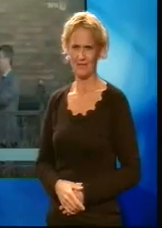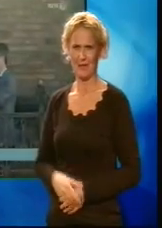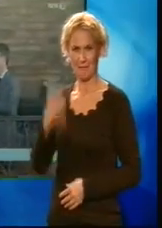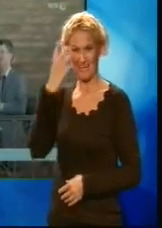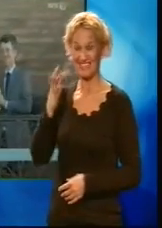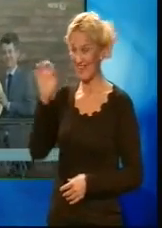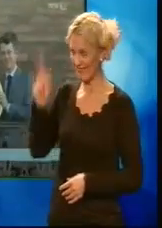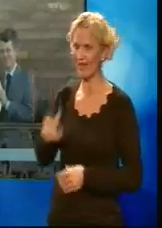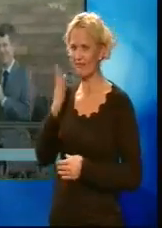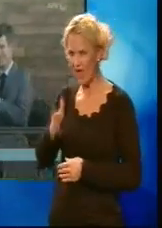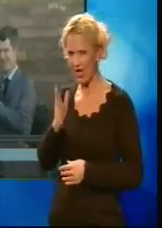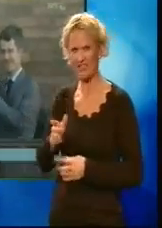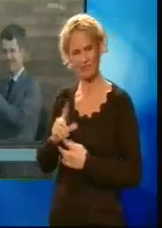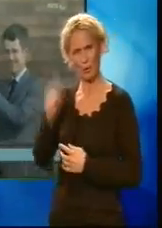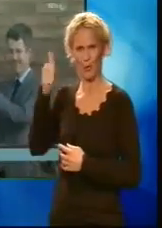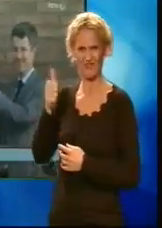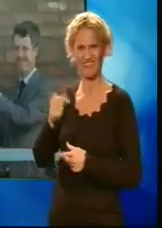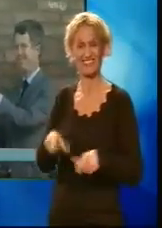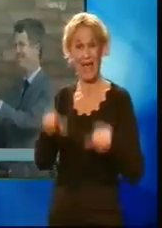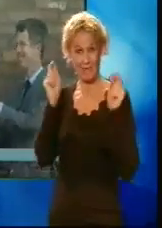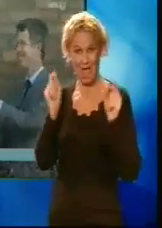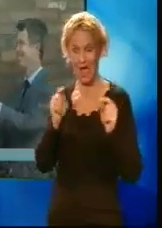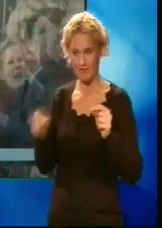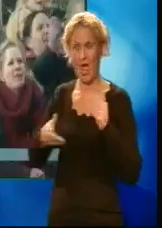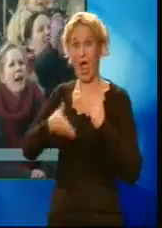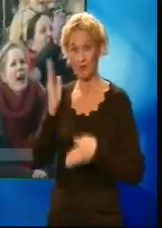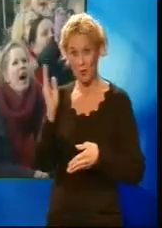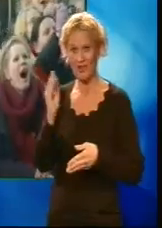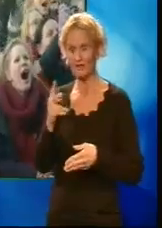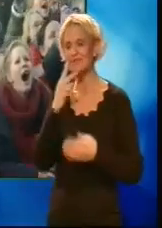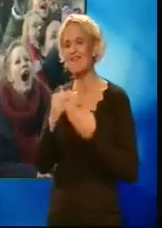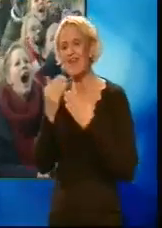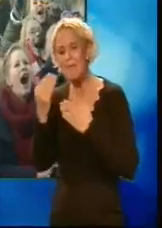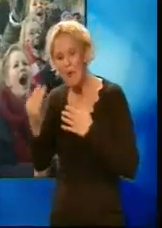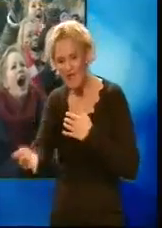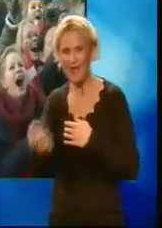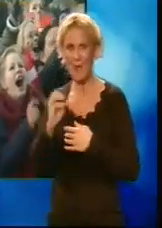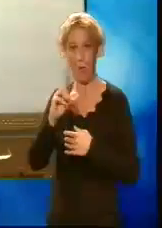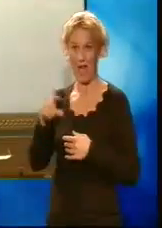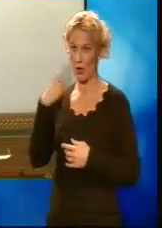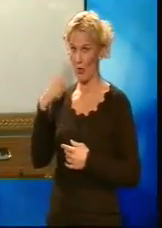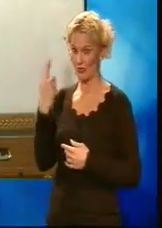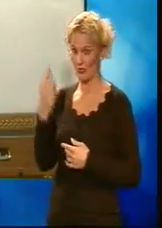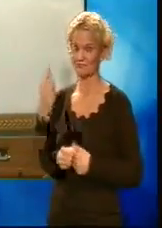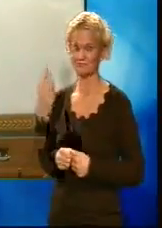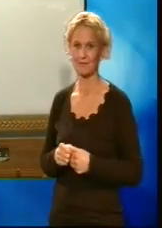Spillerne får triumfen i Serbia, og avsluttet med å se fremover mot OL i London. Vi har fascimenteret Danmarks